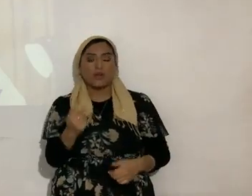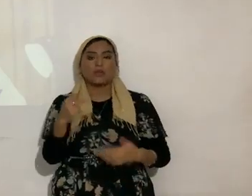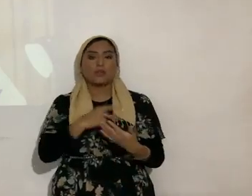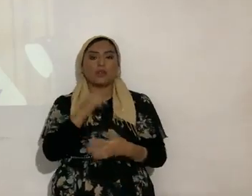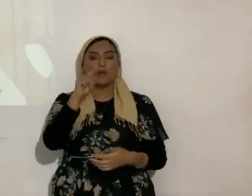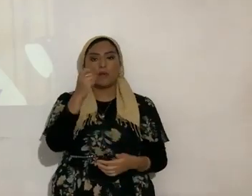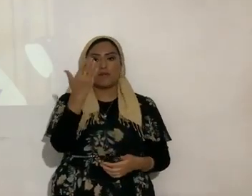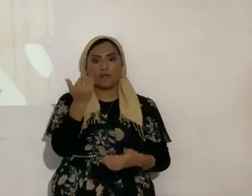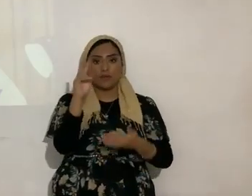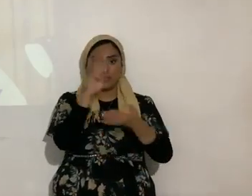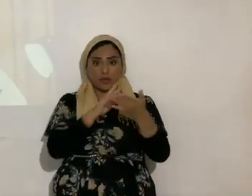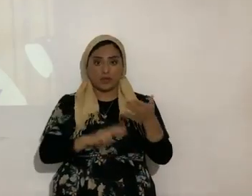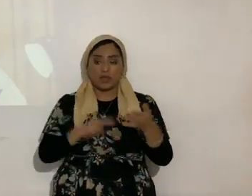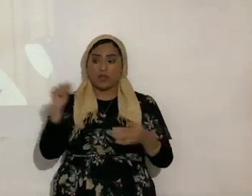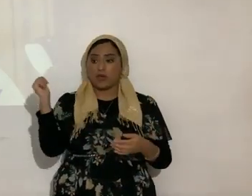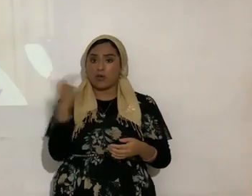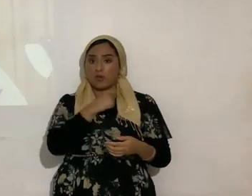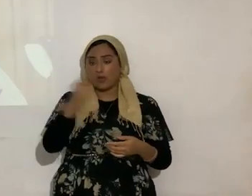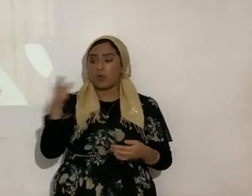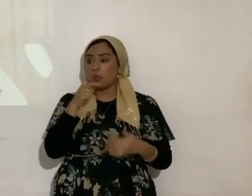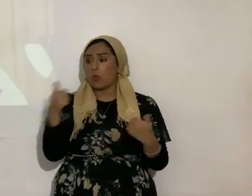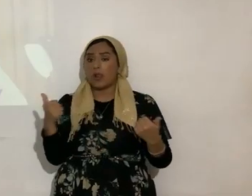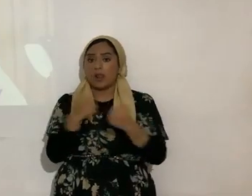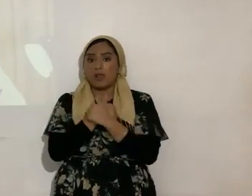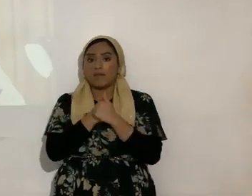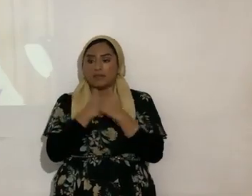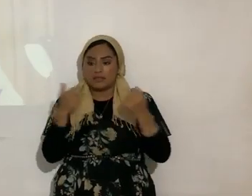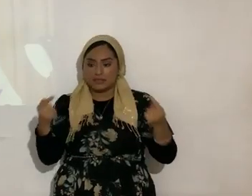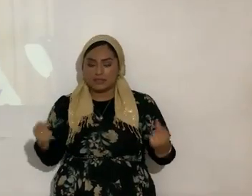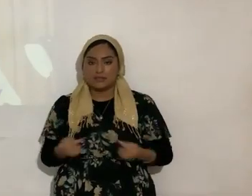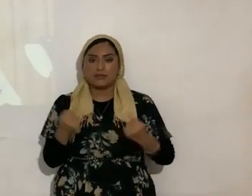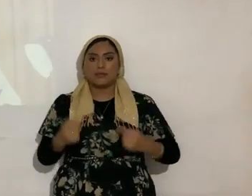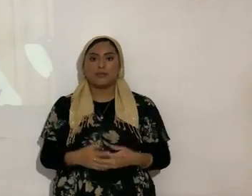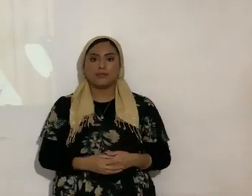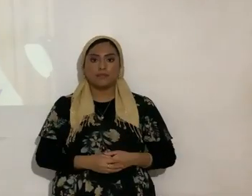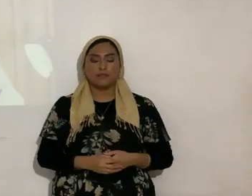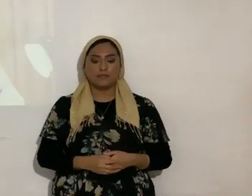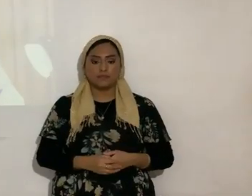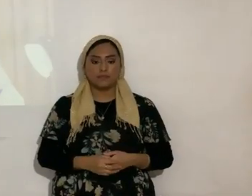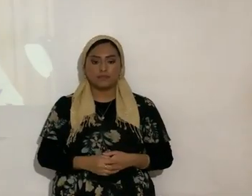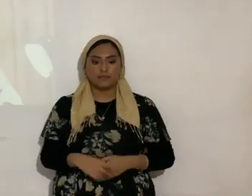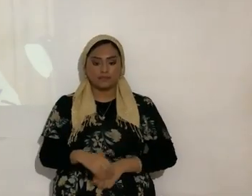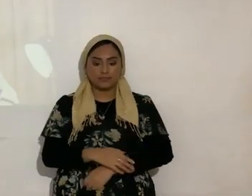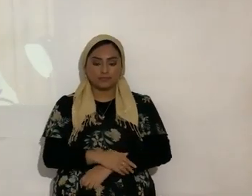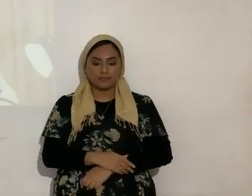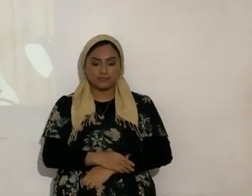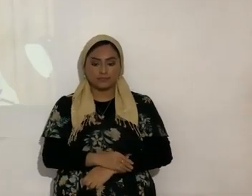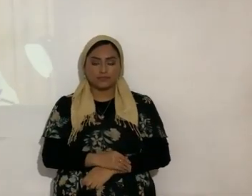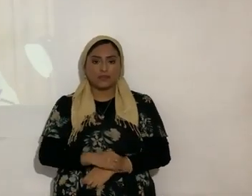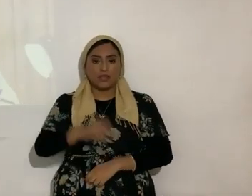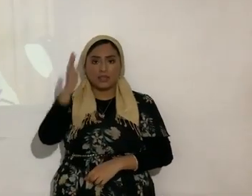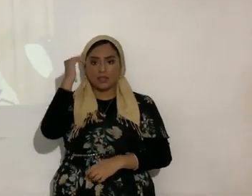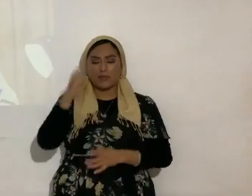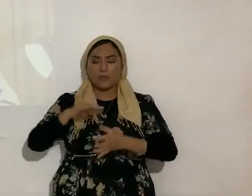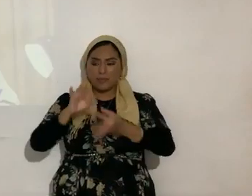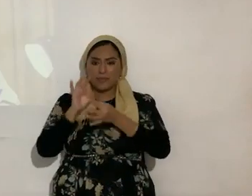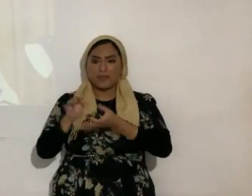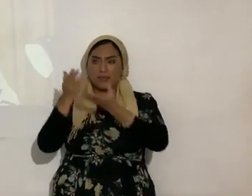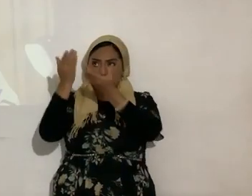leímos y todo aquel que ama y hace mentira yo no tenía preparada esta cita pero el eterno es perfecto y nos va dictando a la hora que